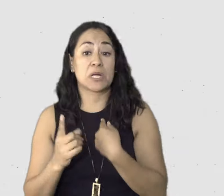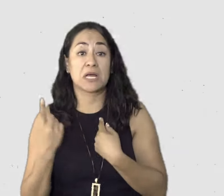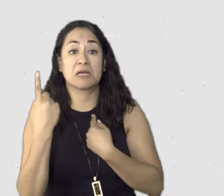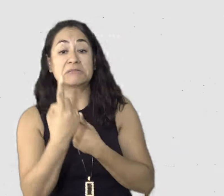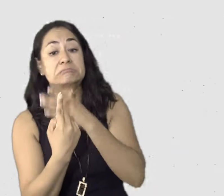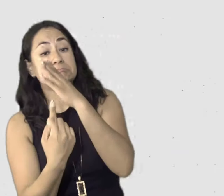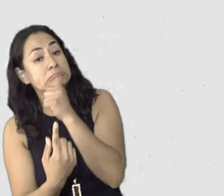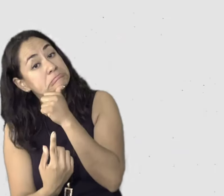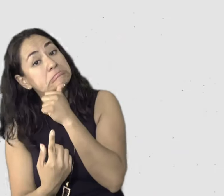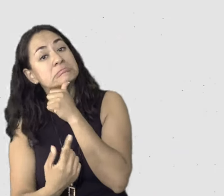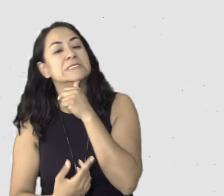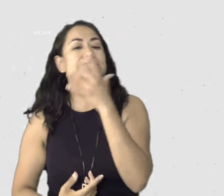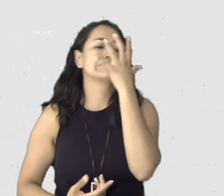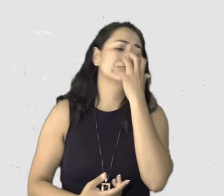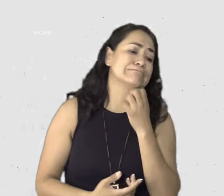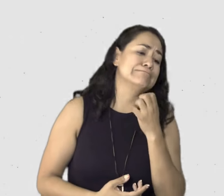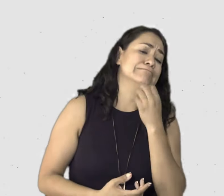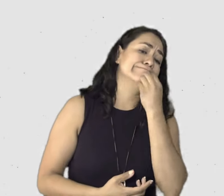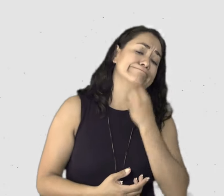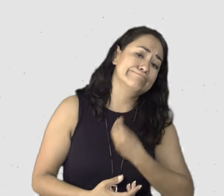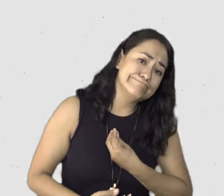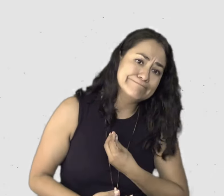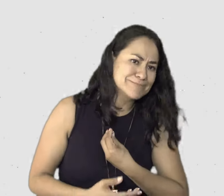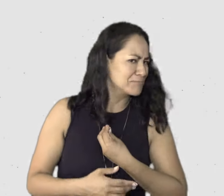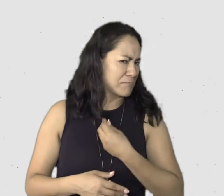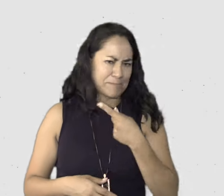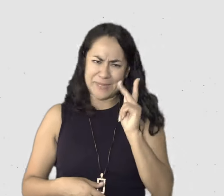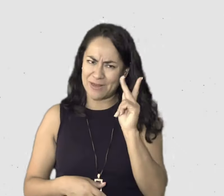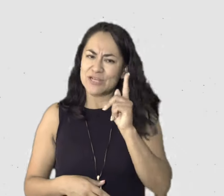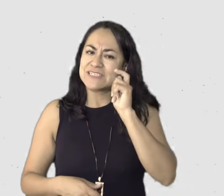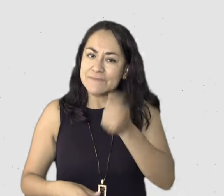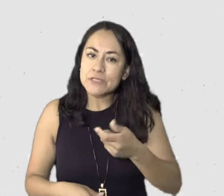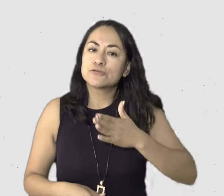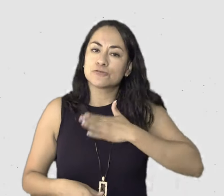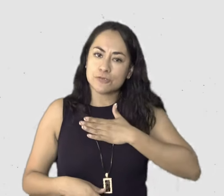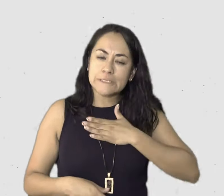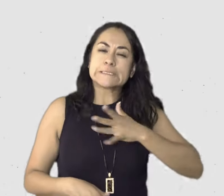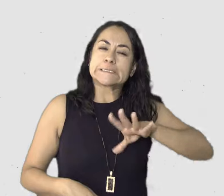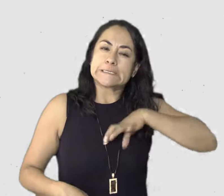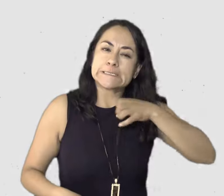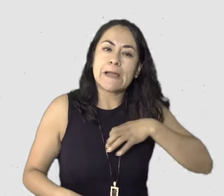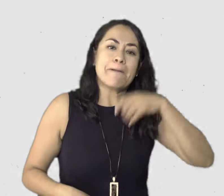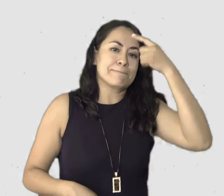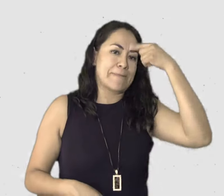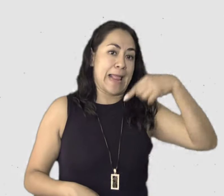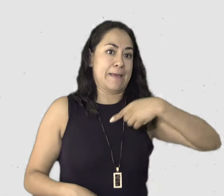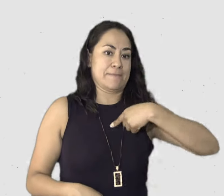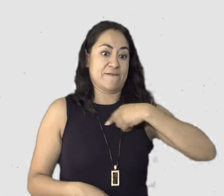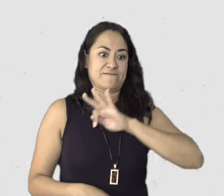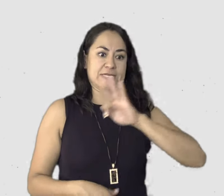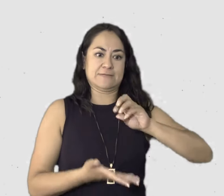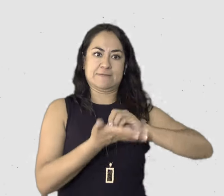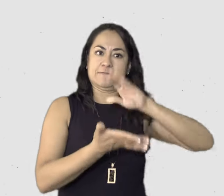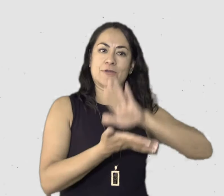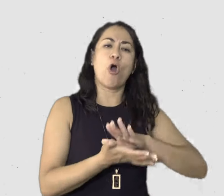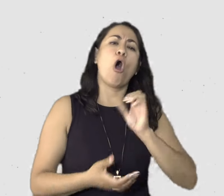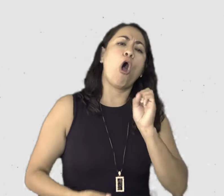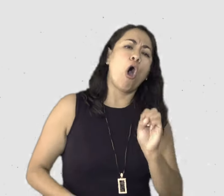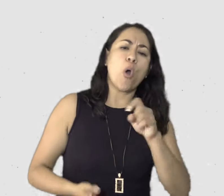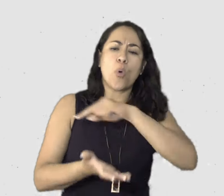pues, no poder y quedarme con con la tristeza de hoy me lo perdí y no estuve. La siguiente vez voy a buscar, yo poner la